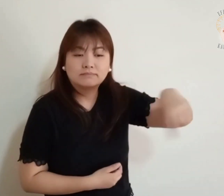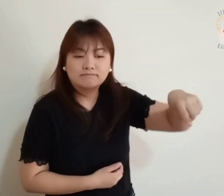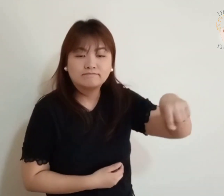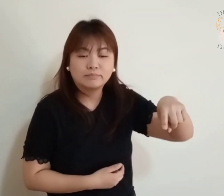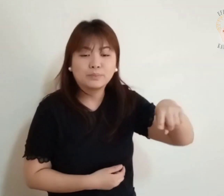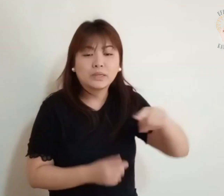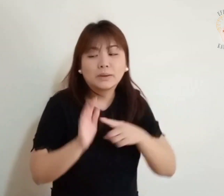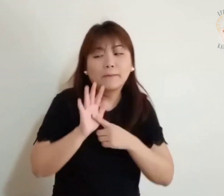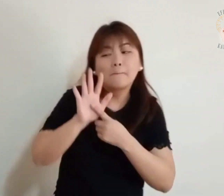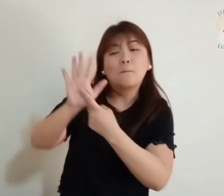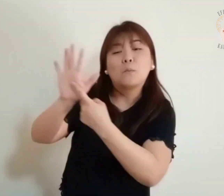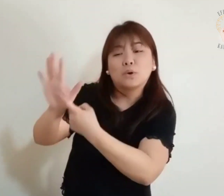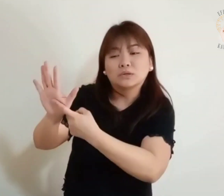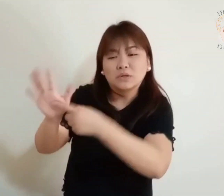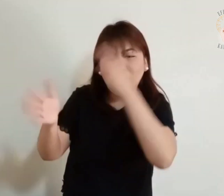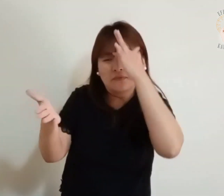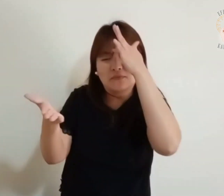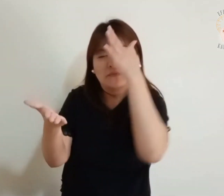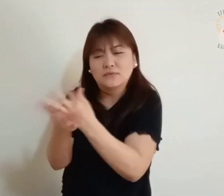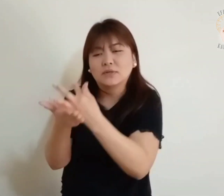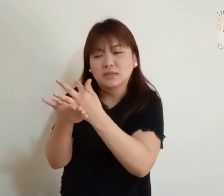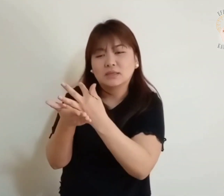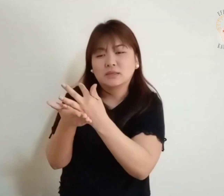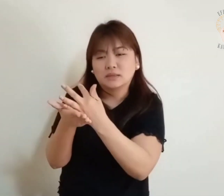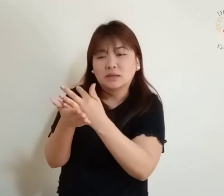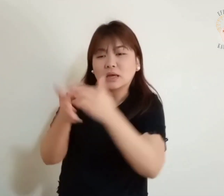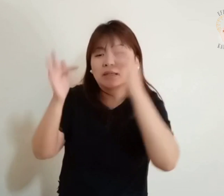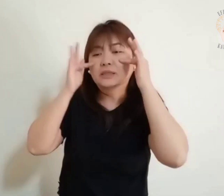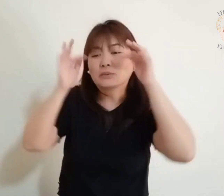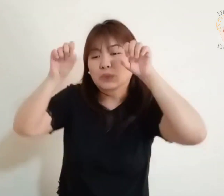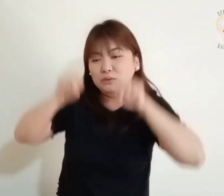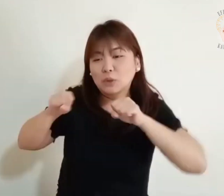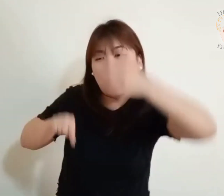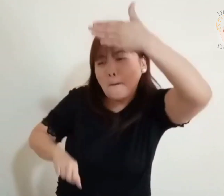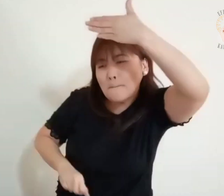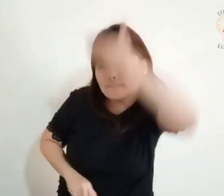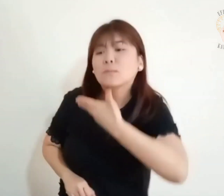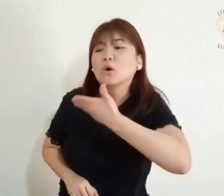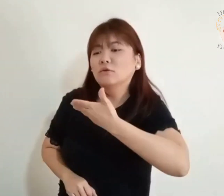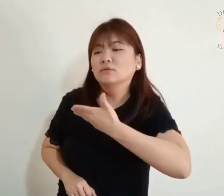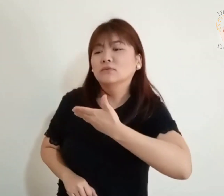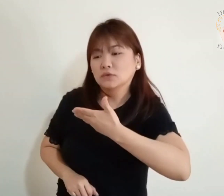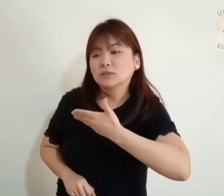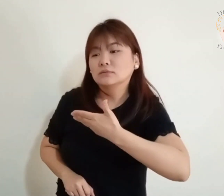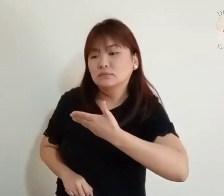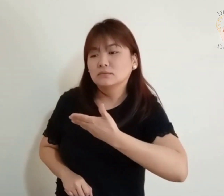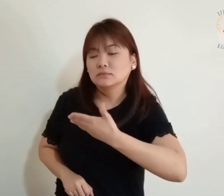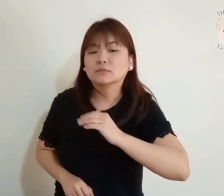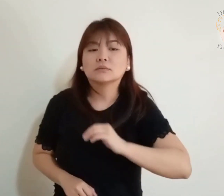Esta será a ocasião Em que testemunhareis A vossa fé